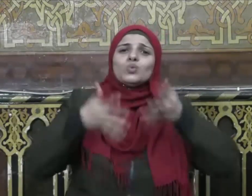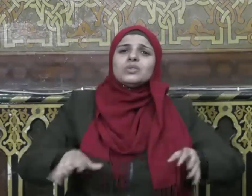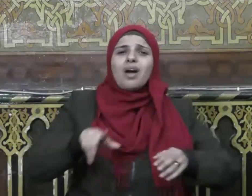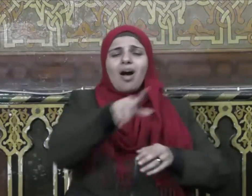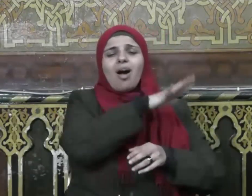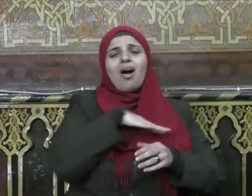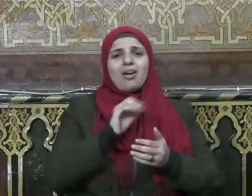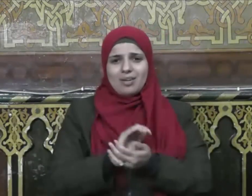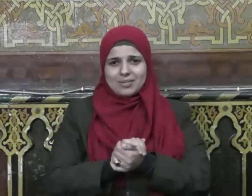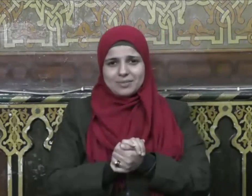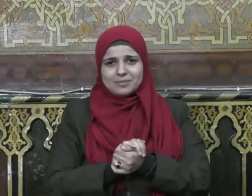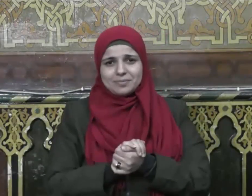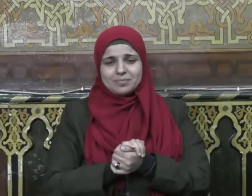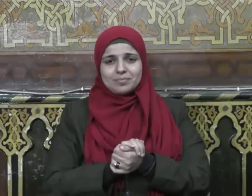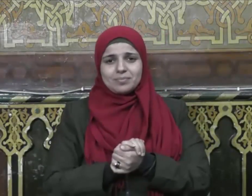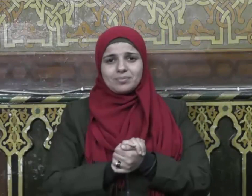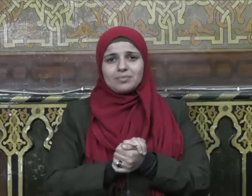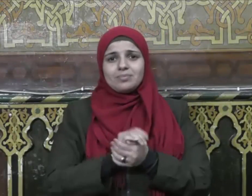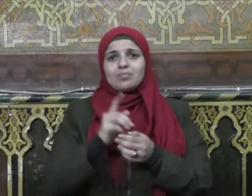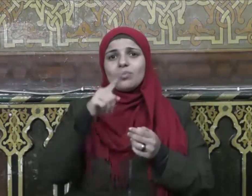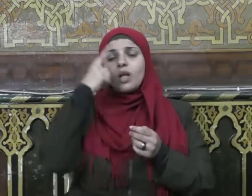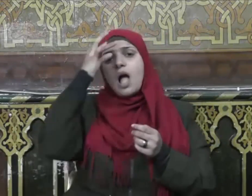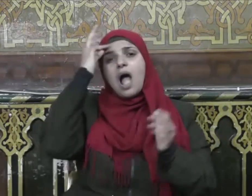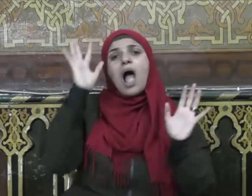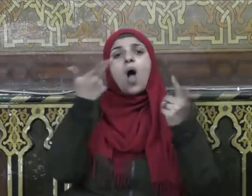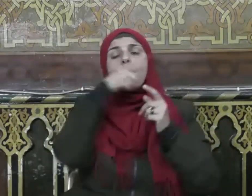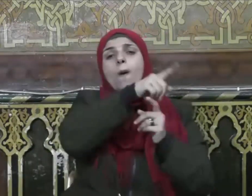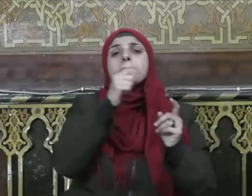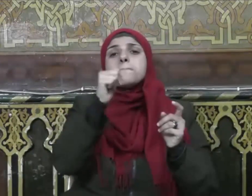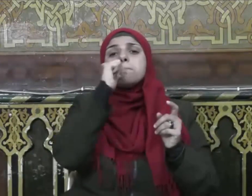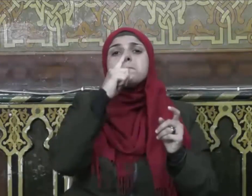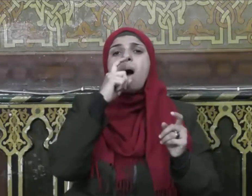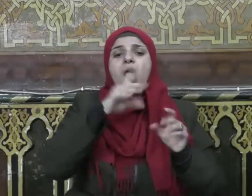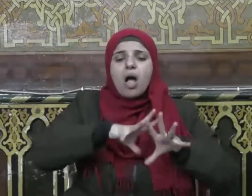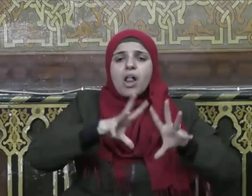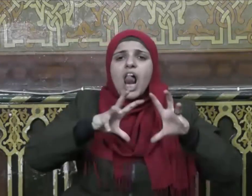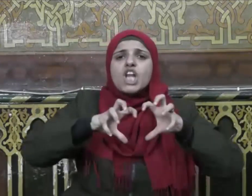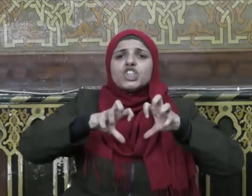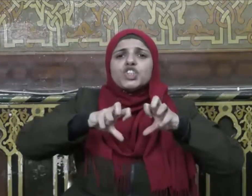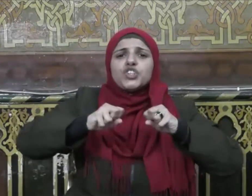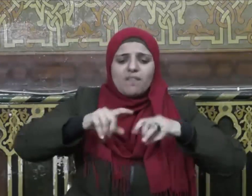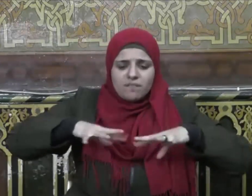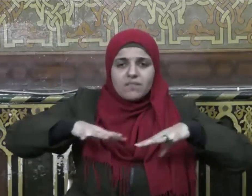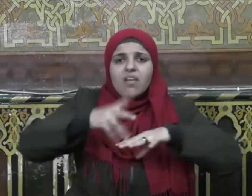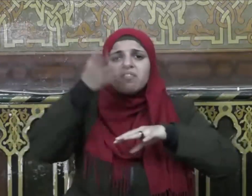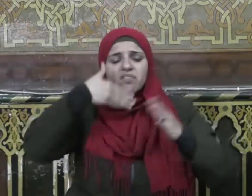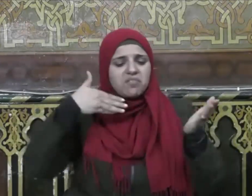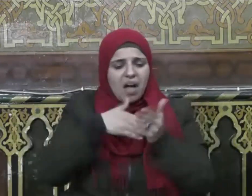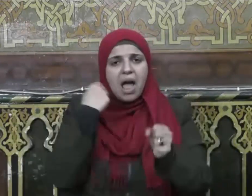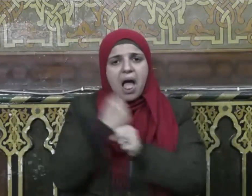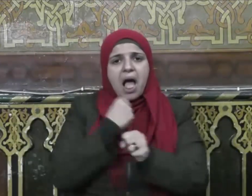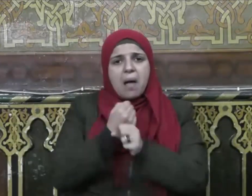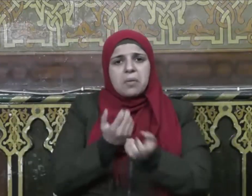صعيدا زلقا أو يصبح ماءها غورا فلن تستطيع له طلبا